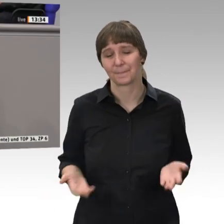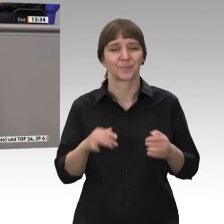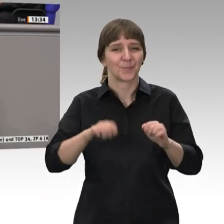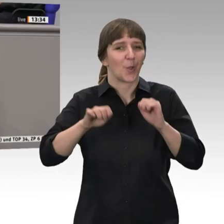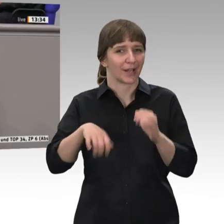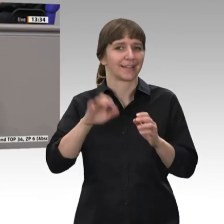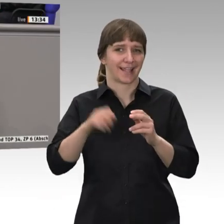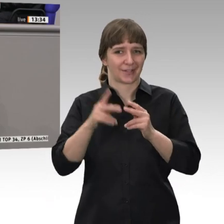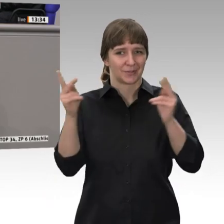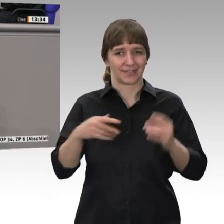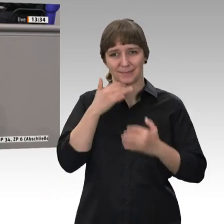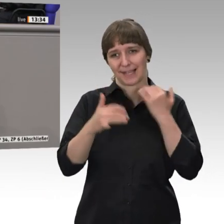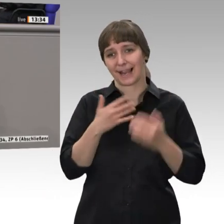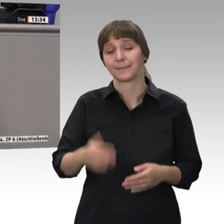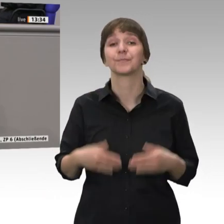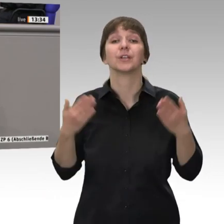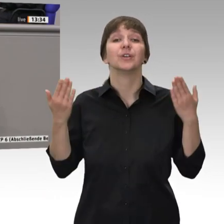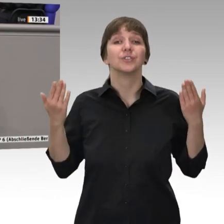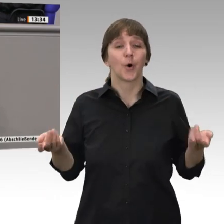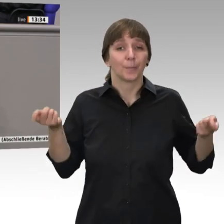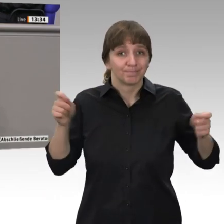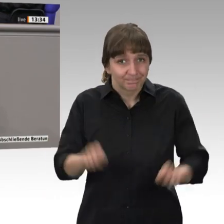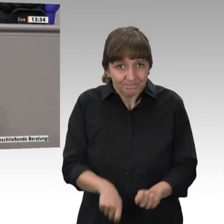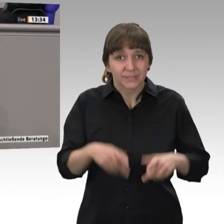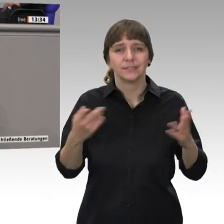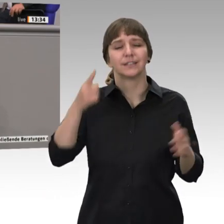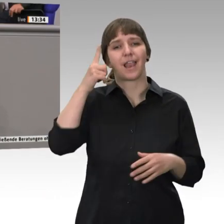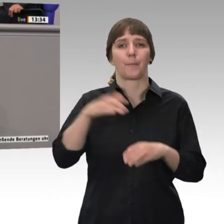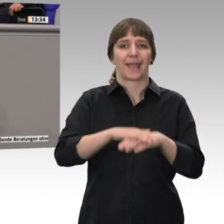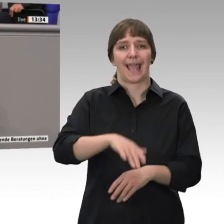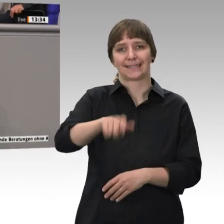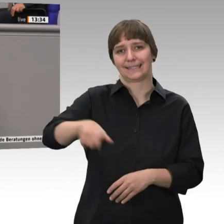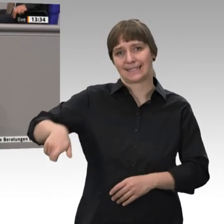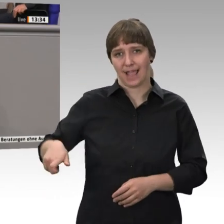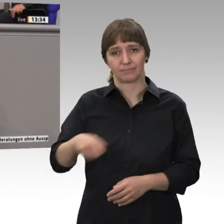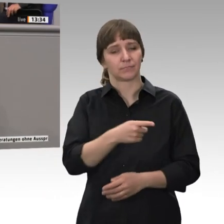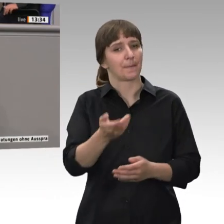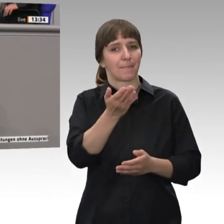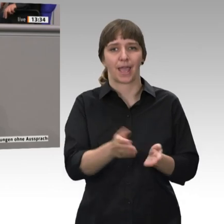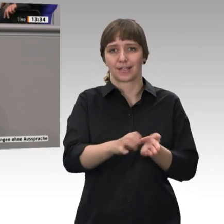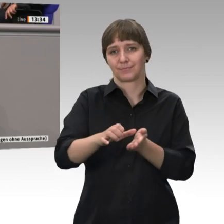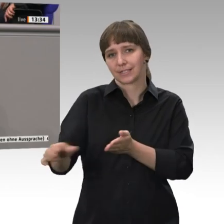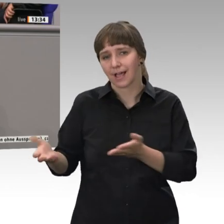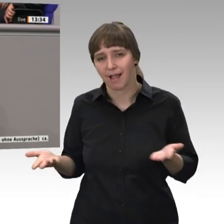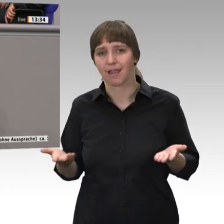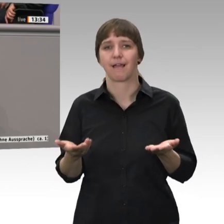Herr Kollege Kurt. In diesem Sinne, ich glaube, die Rentnerinnen und Rentner, die Beitragszahlerinnen und Beitragszahler fahren